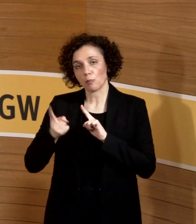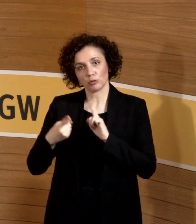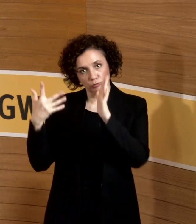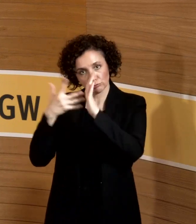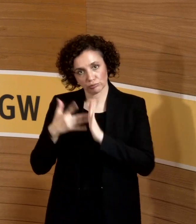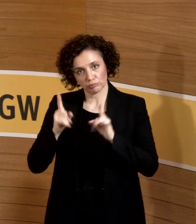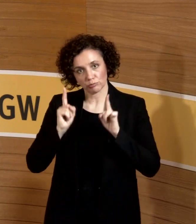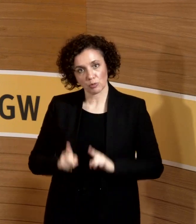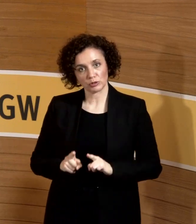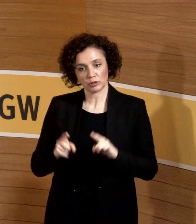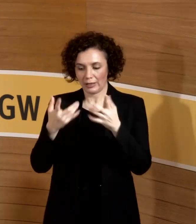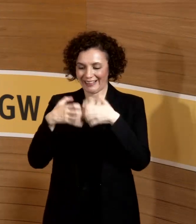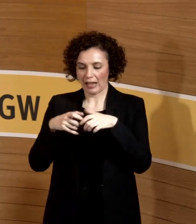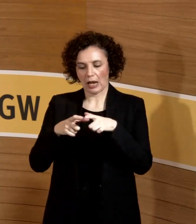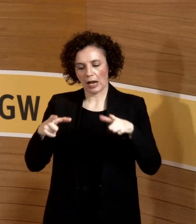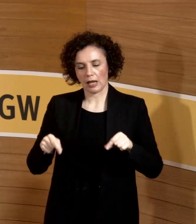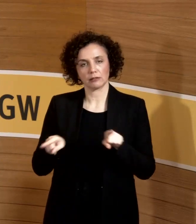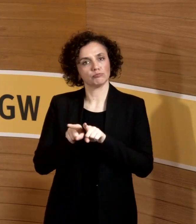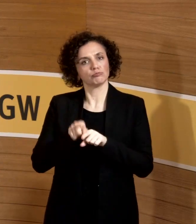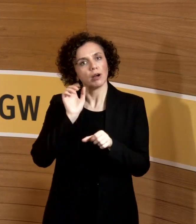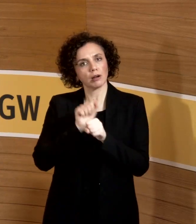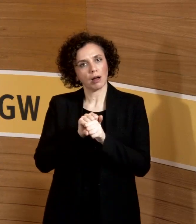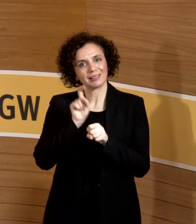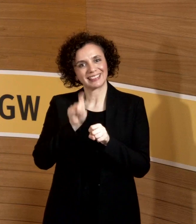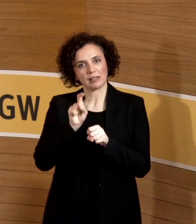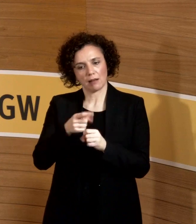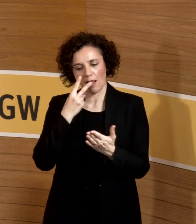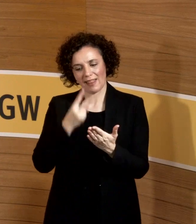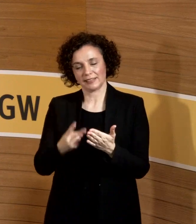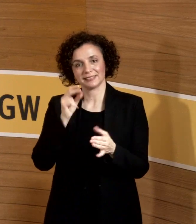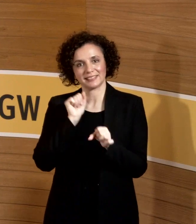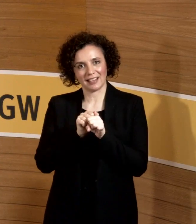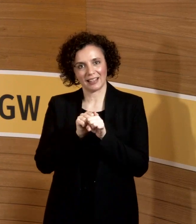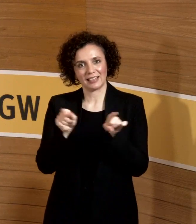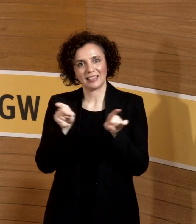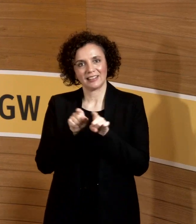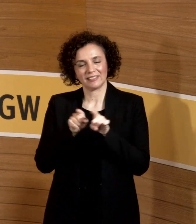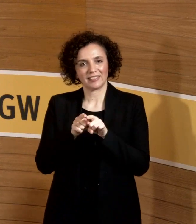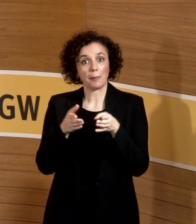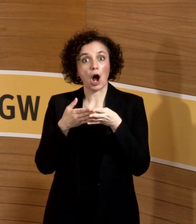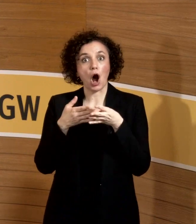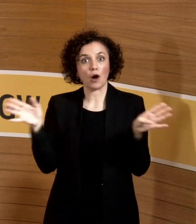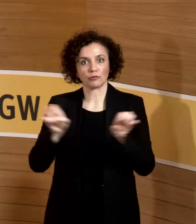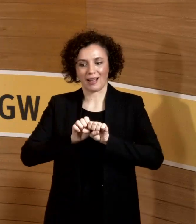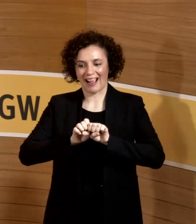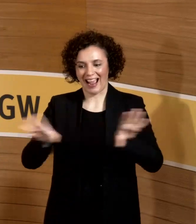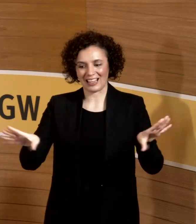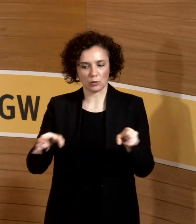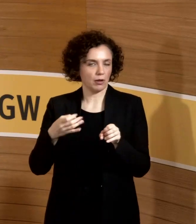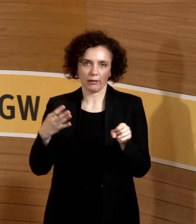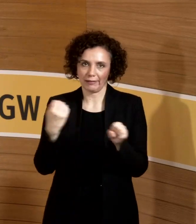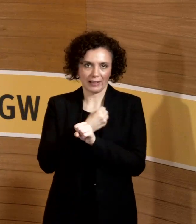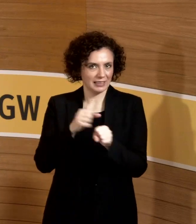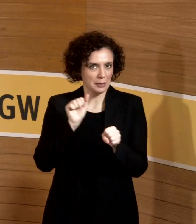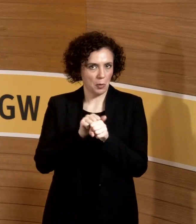ablesbar sein und die innere Belastung als offene Radionuklide geht natürlich nicht. Das ist ein alteres Foto, Sie sehen wahrscheinlich jetzt